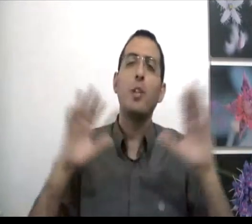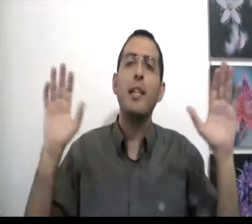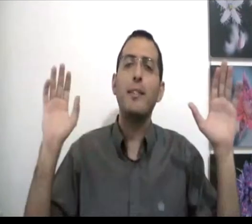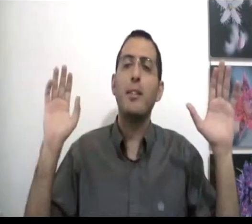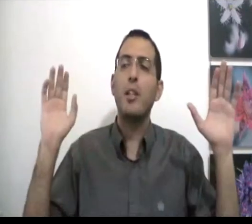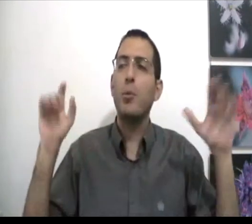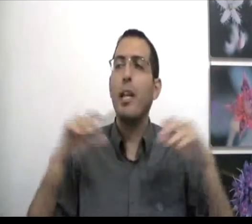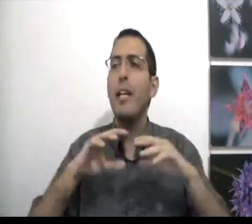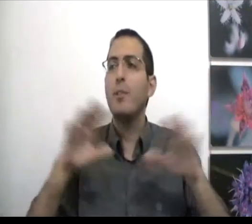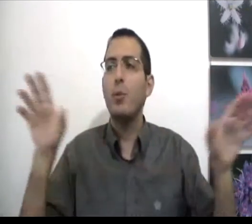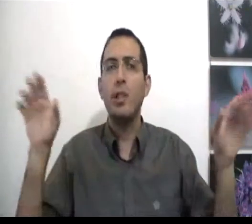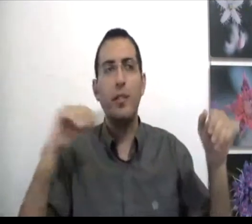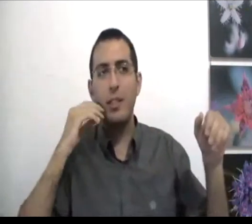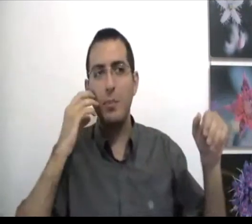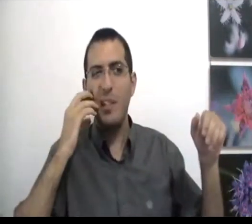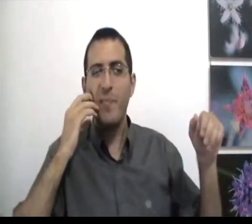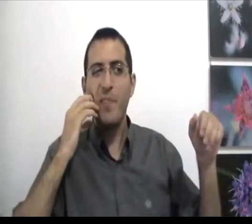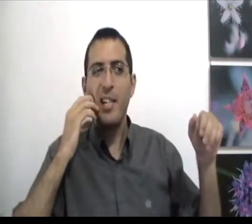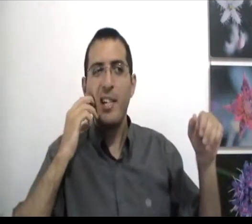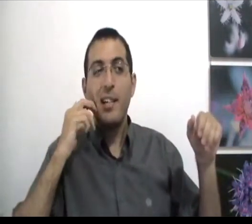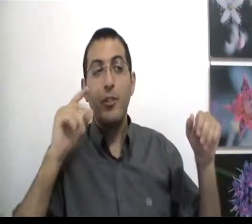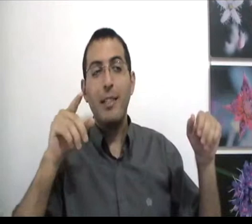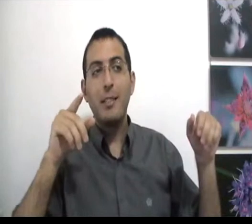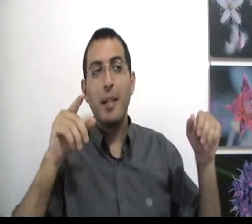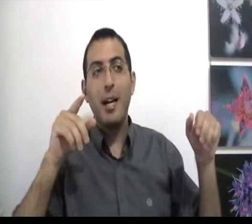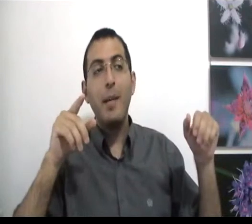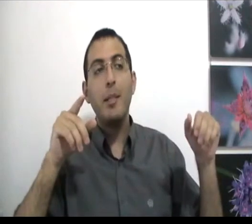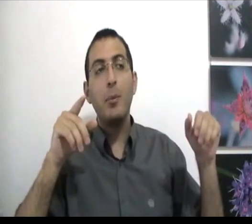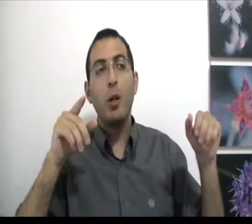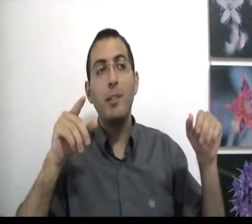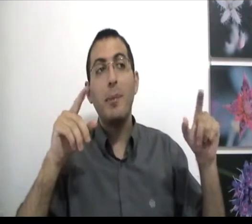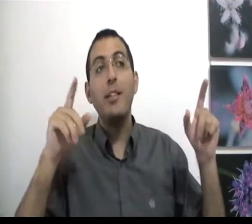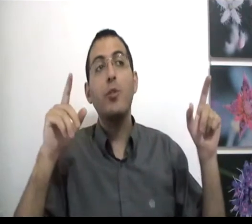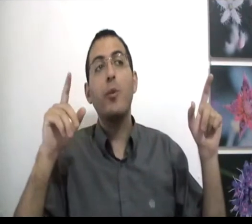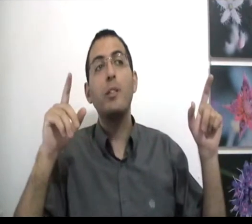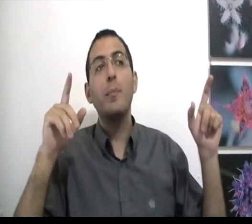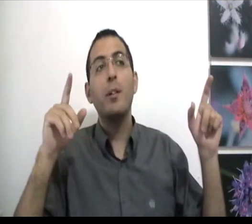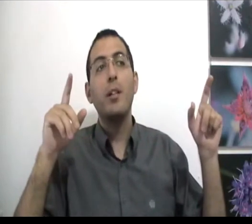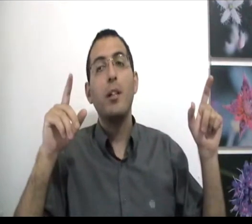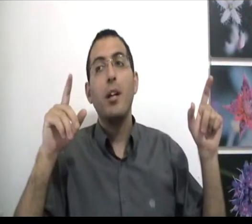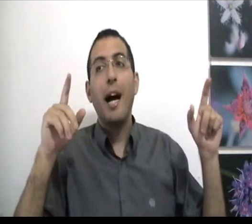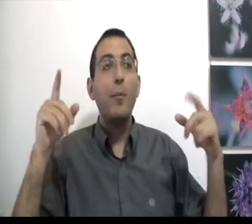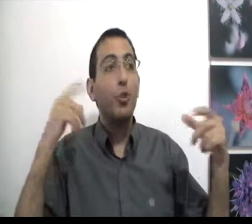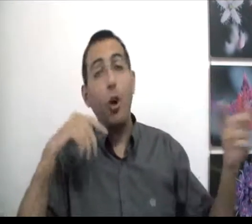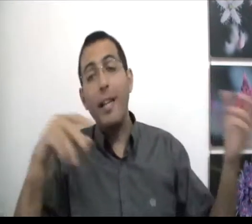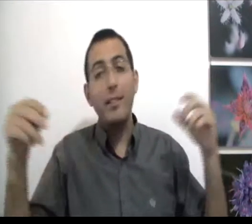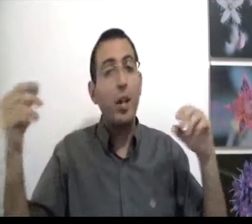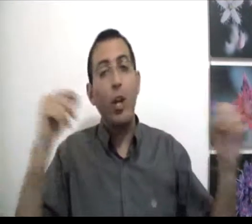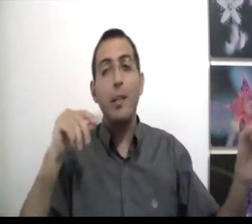שאני אשיג שלמות אין אפשרות שאני מבין את עצמי תשאל את עצמך האם אתה בטוח בזה באין סוף אחוזים האם תאורטית יכול להיות